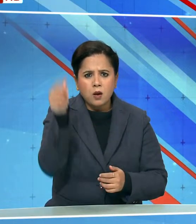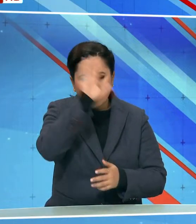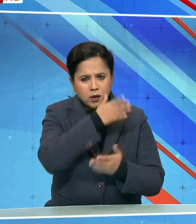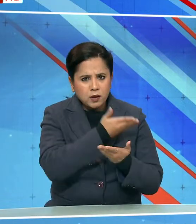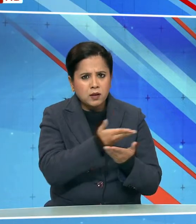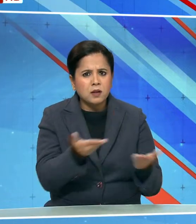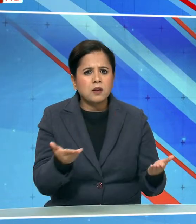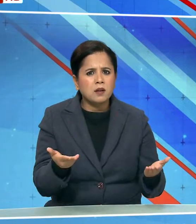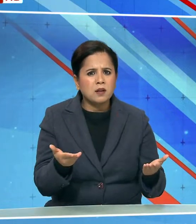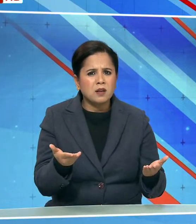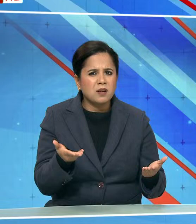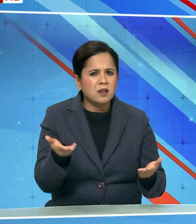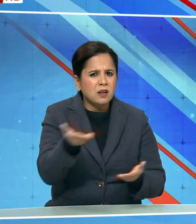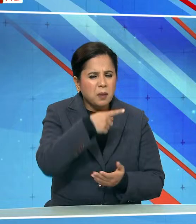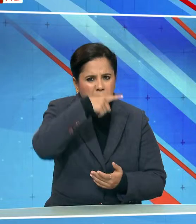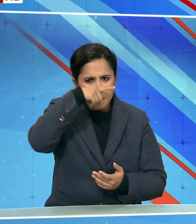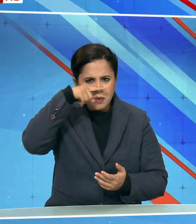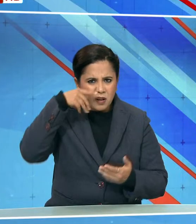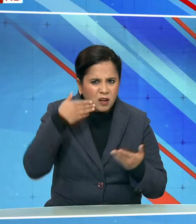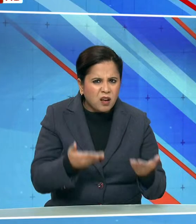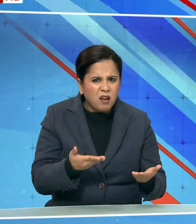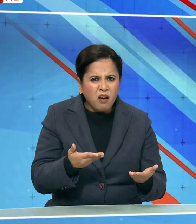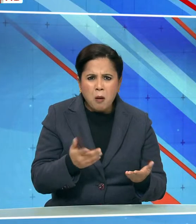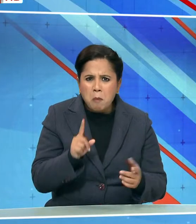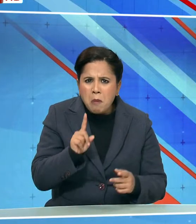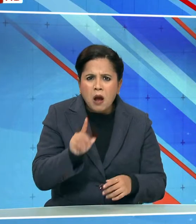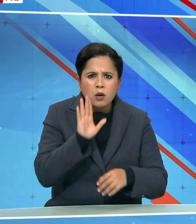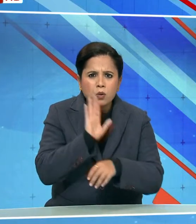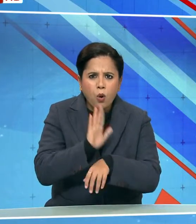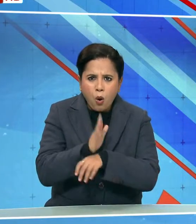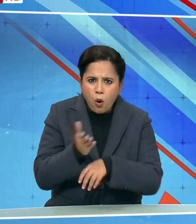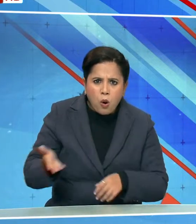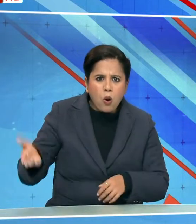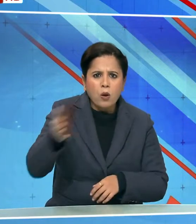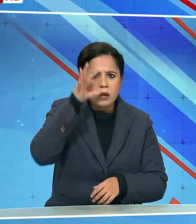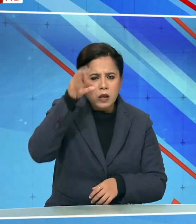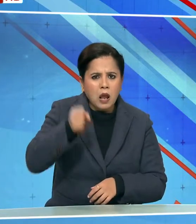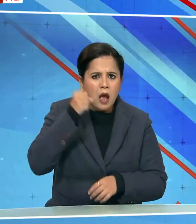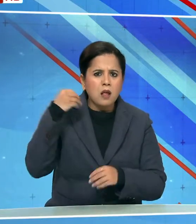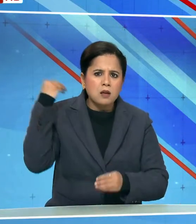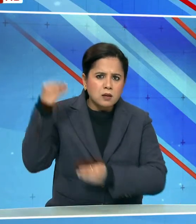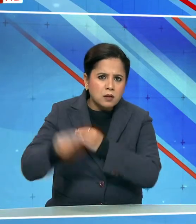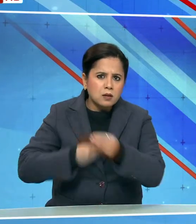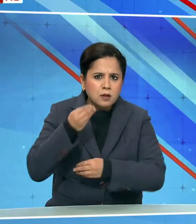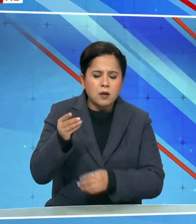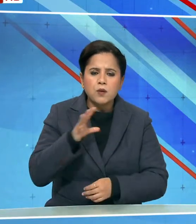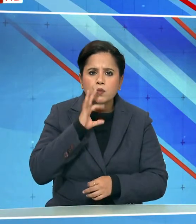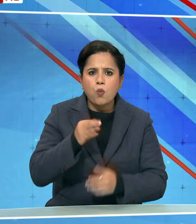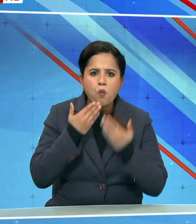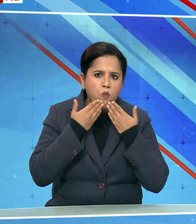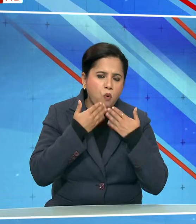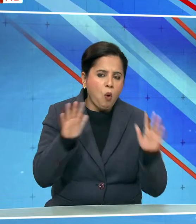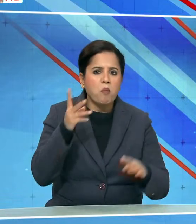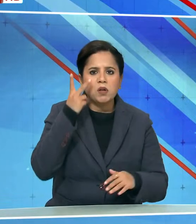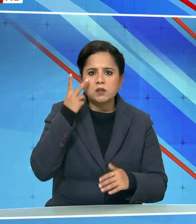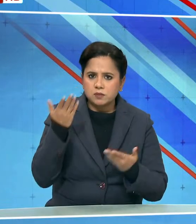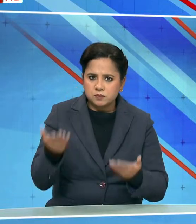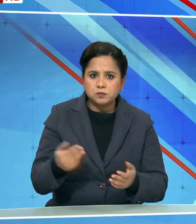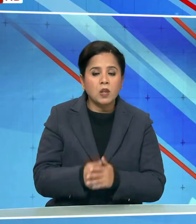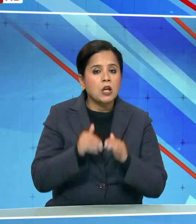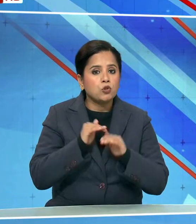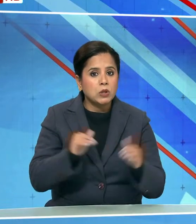इस से देश की बड़नामी नहीं हुई बलकि कॉंग्रेस पार्टी और गांधी खांदान का सच उजागर हुआ है